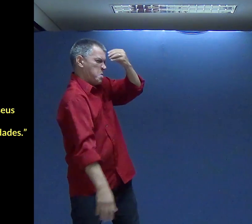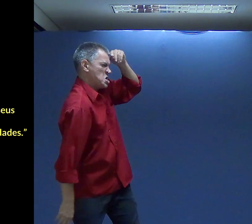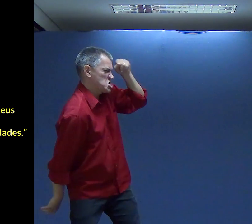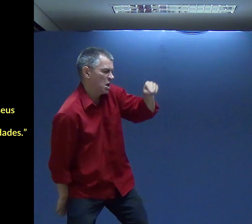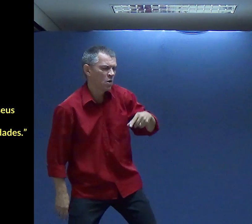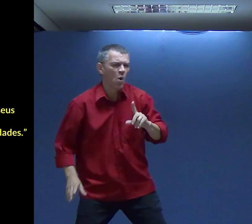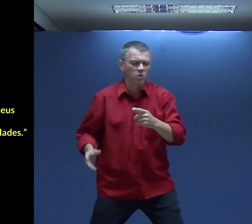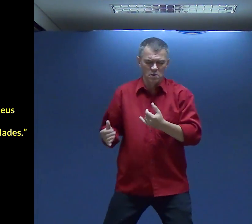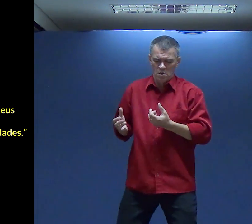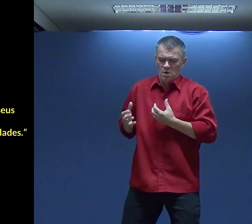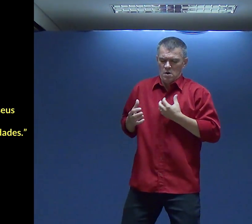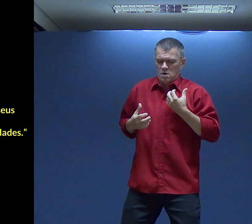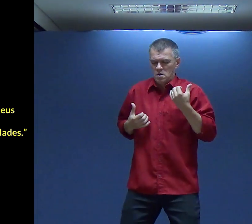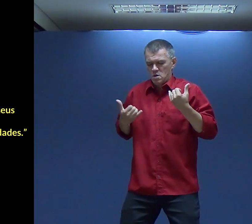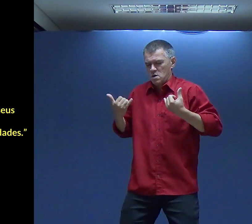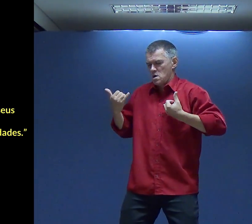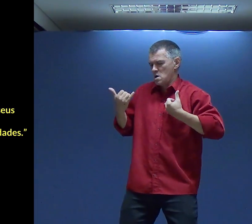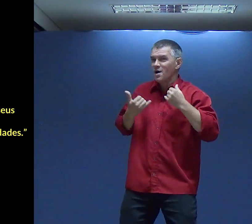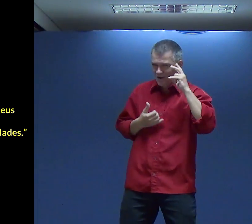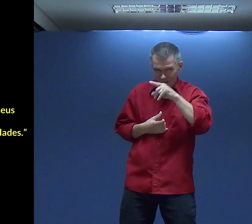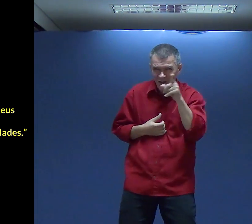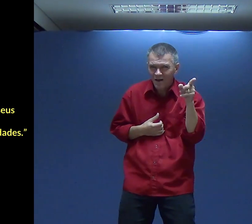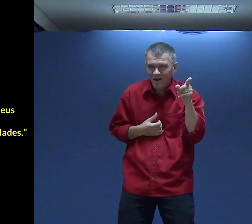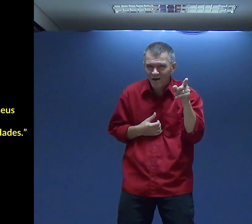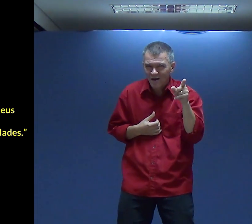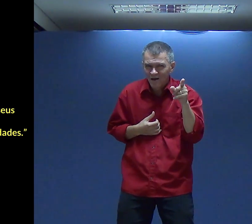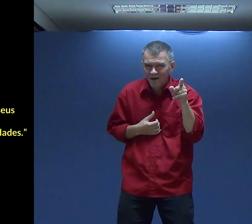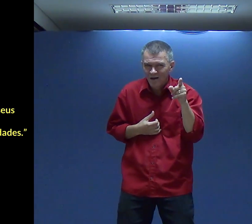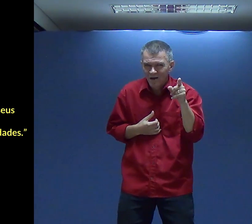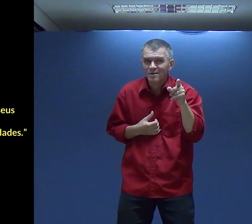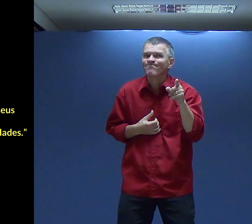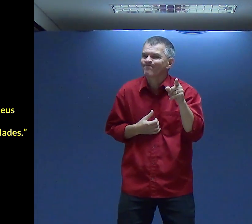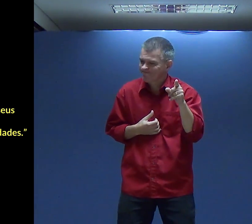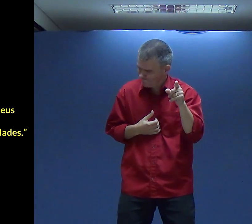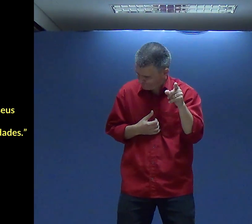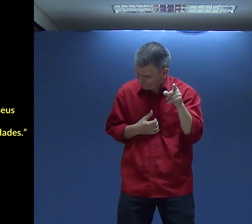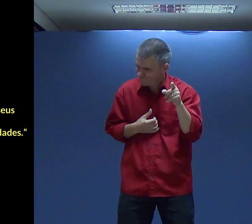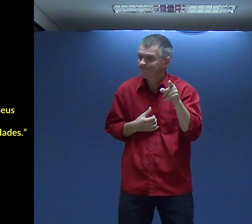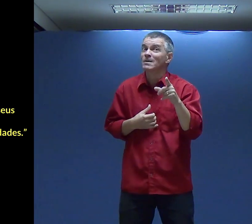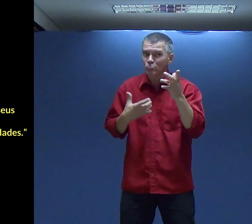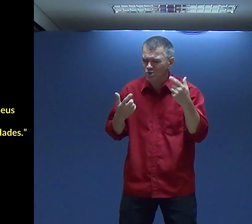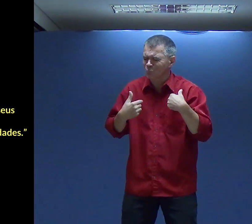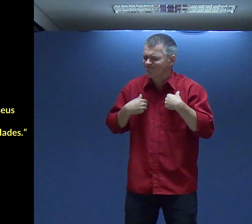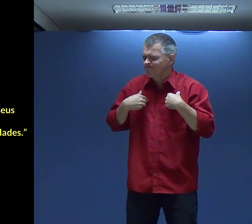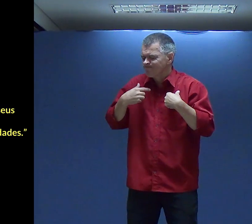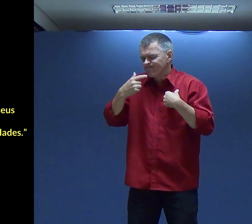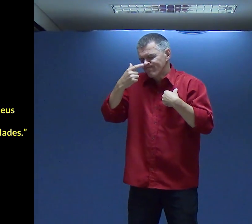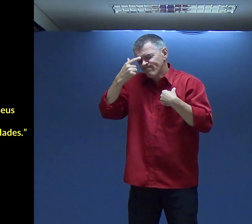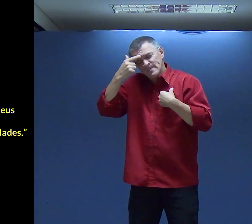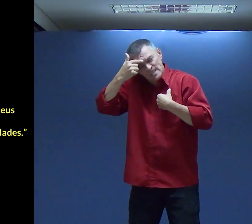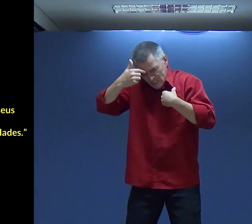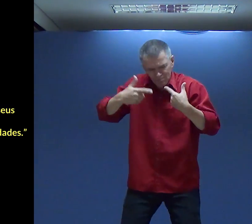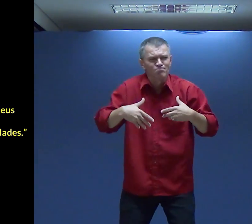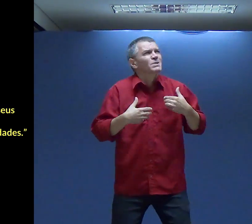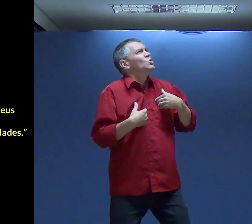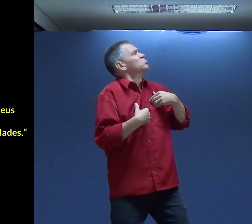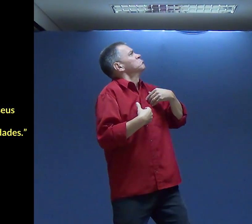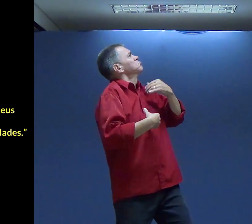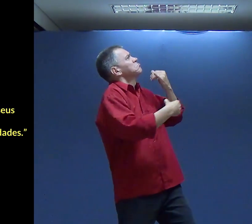Muitas pessoas Gostam de você E o diabo fala Fala Não é assim? É assim O diabo começa